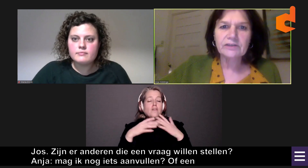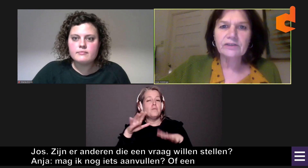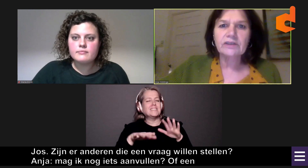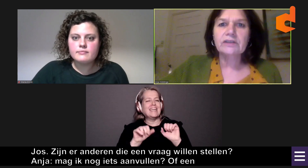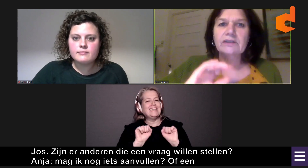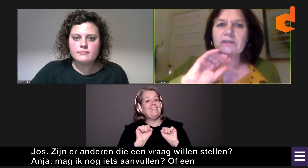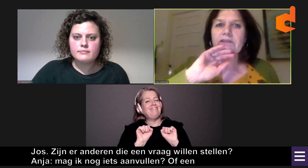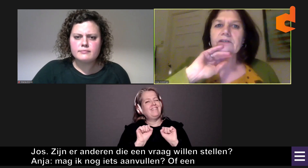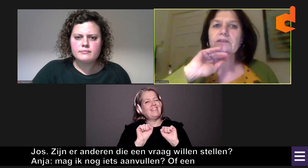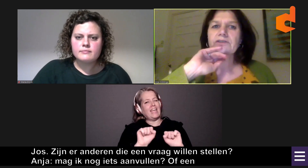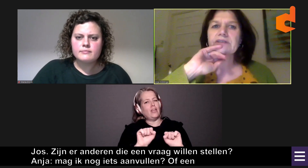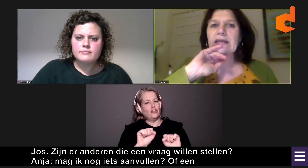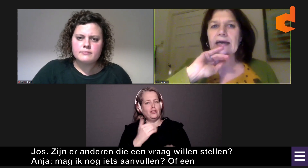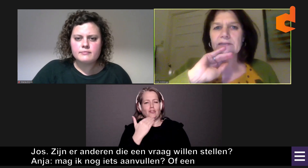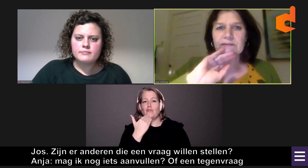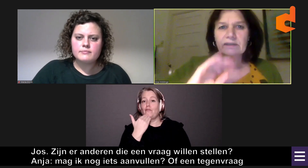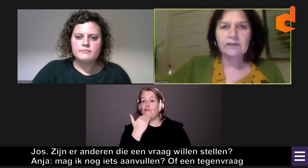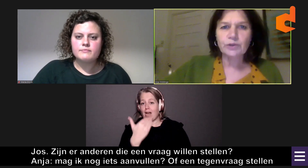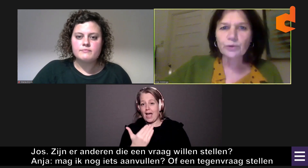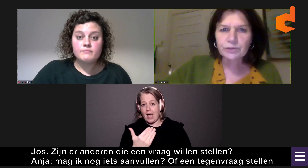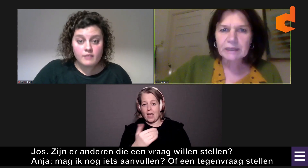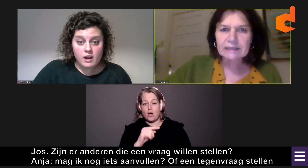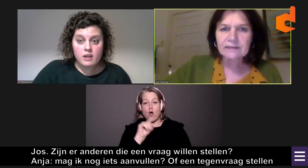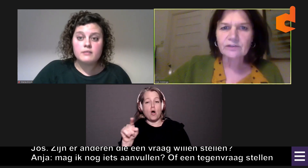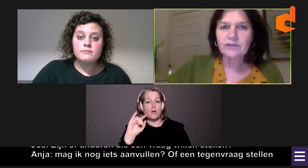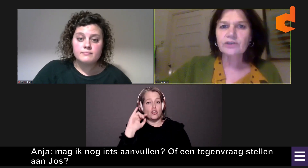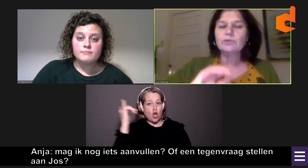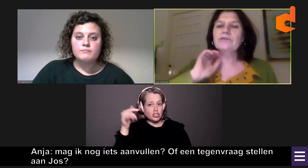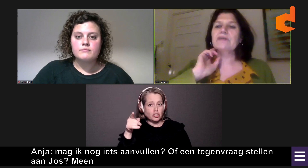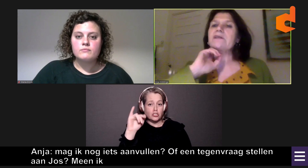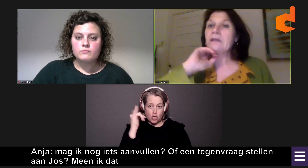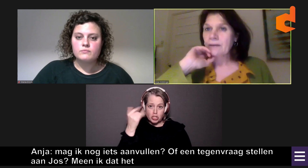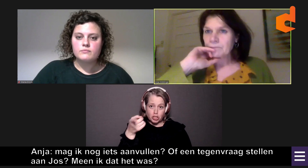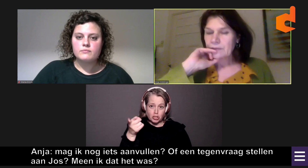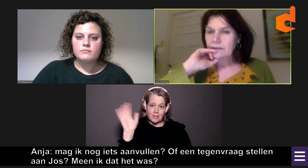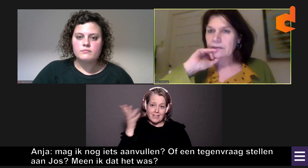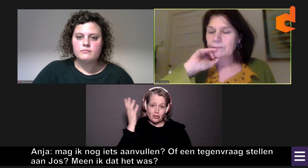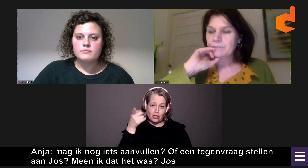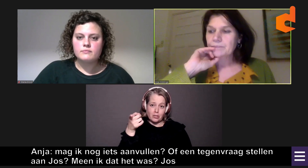stellen aan Jos, meen ik dat het was. Jos de Winde.